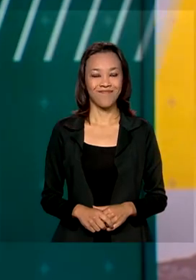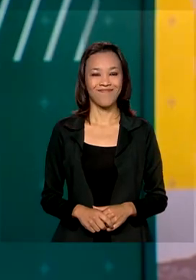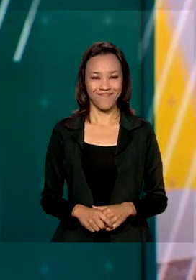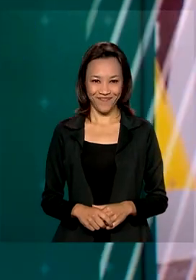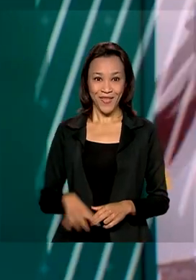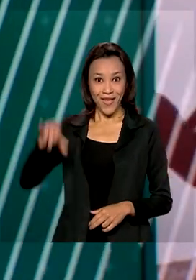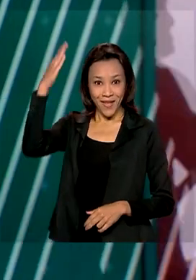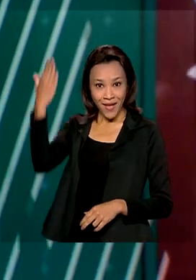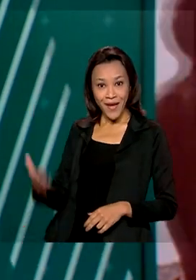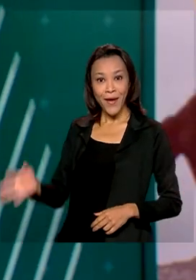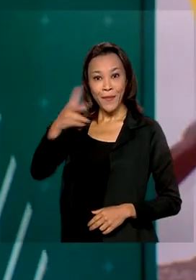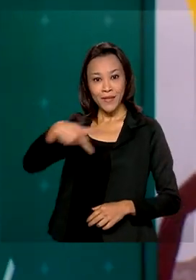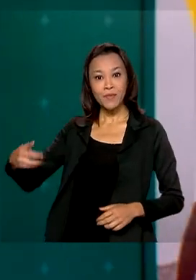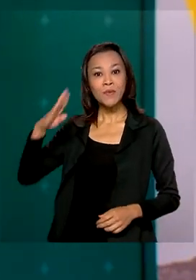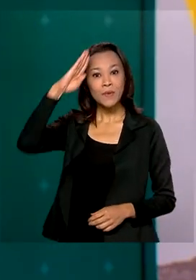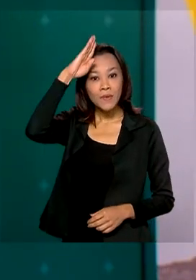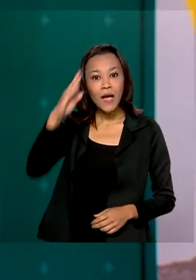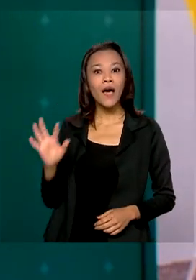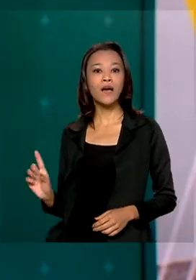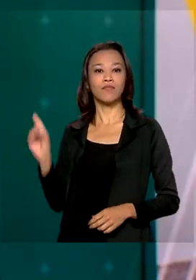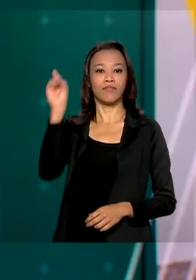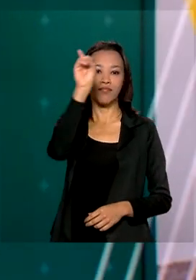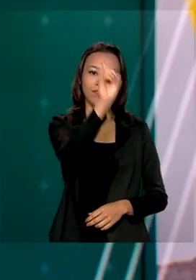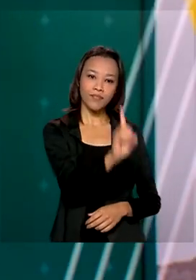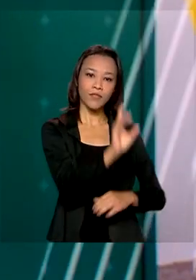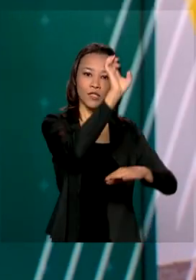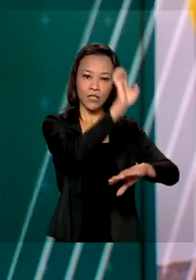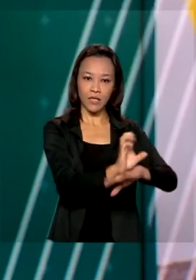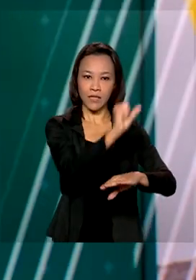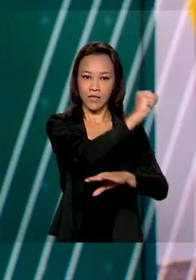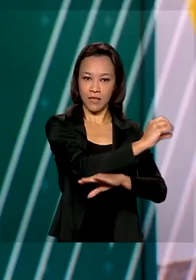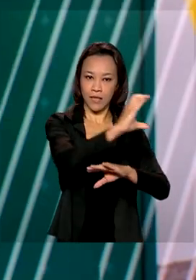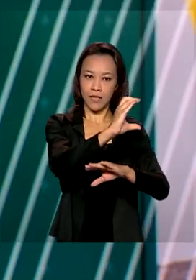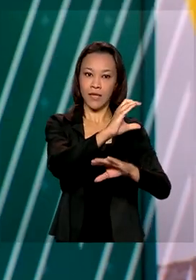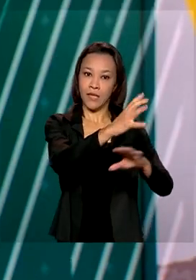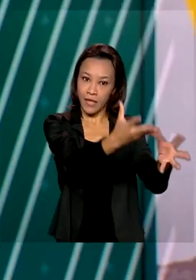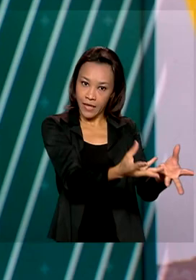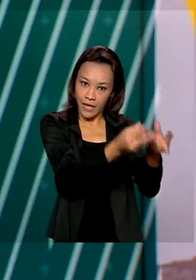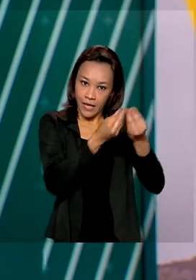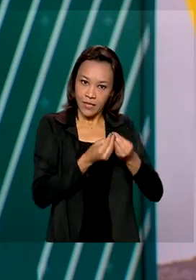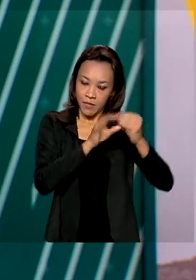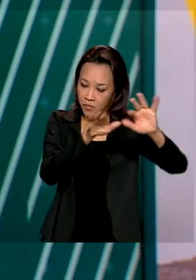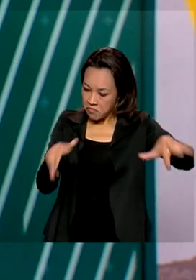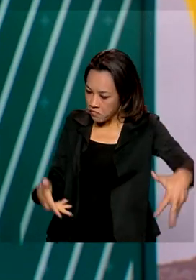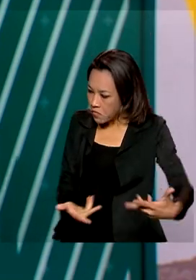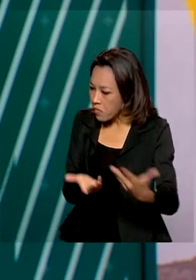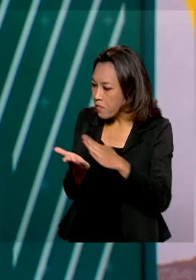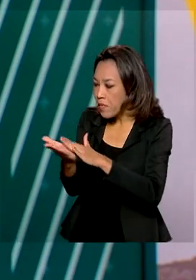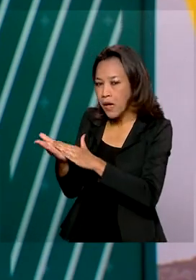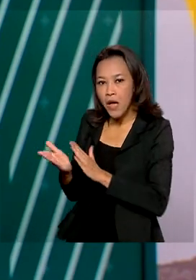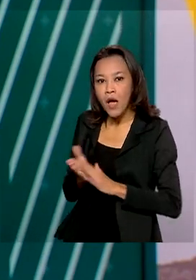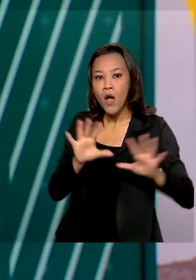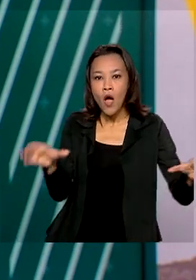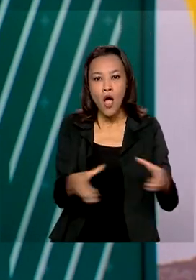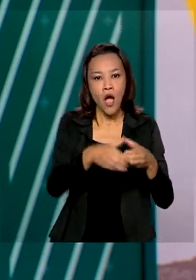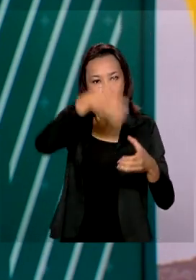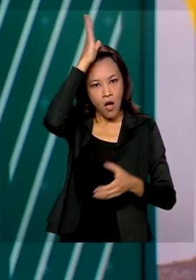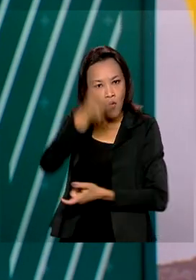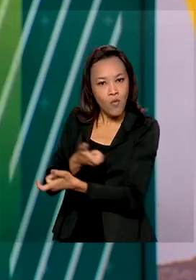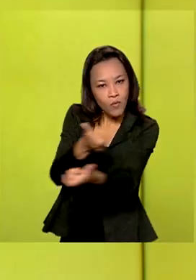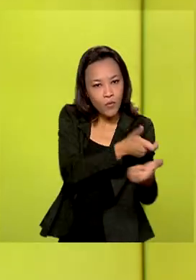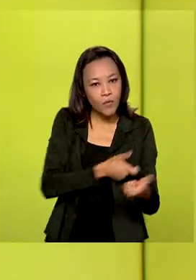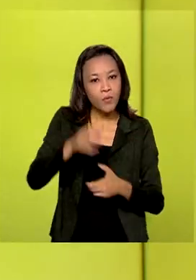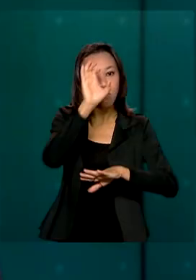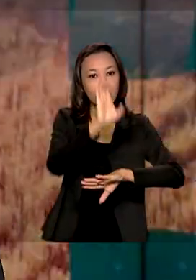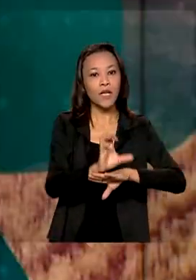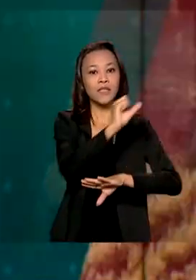O presidente Jair Bolsonaro esteve em Santa Catarina e recebeu uma homenagem do Corpo de Bombeiros Voluntários de Joinville. A